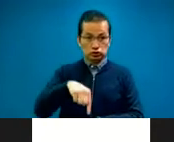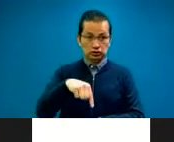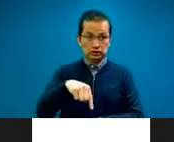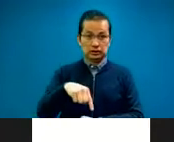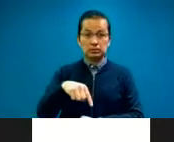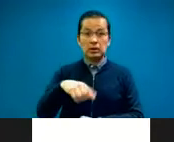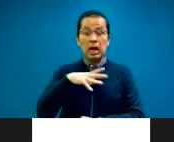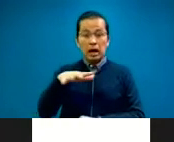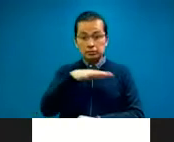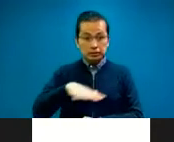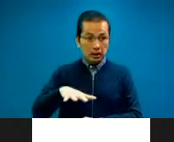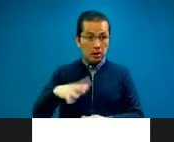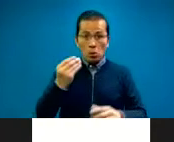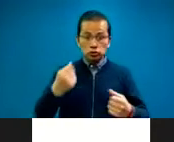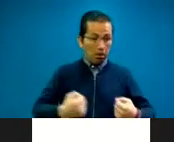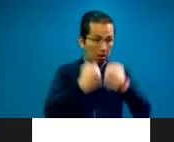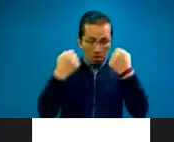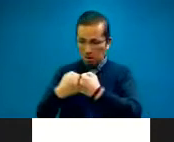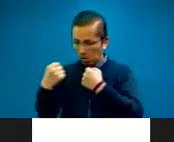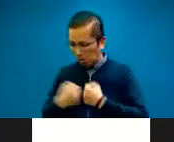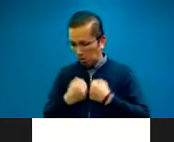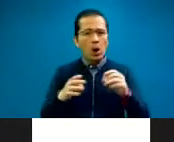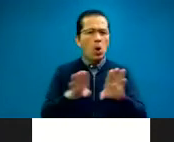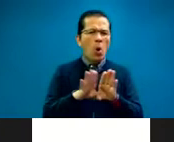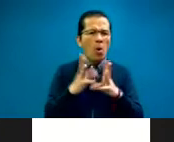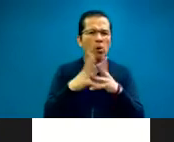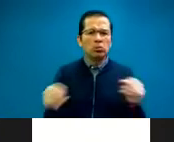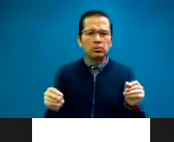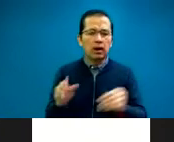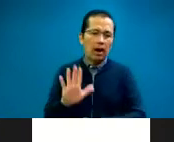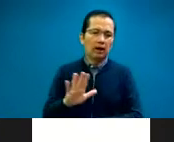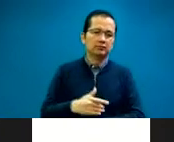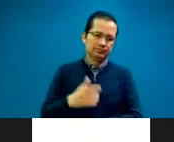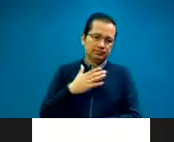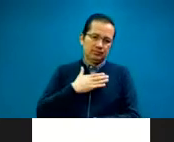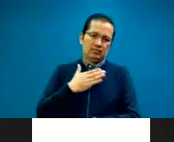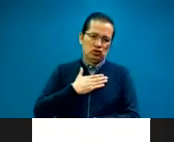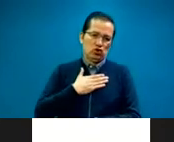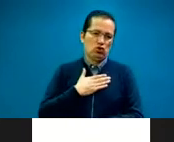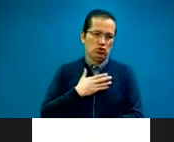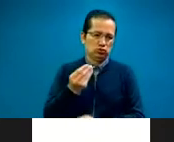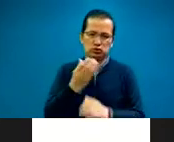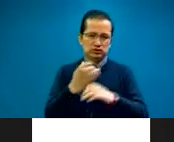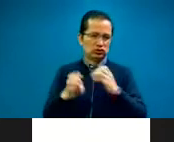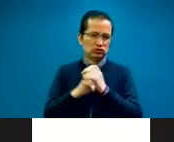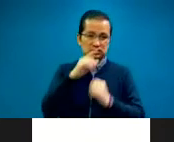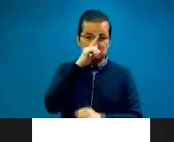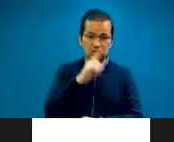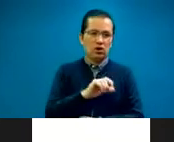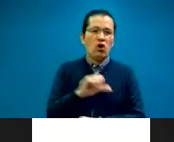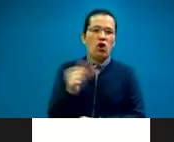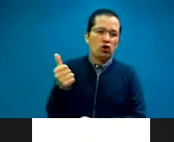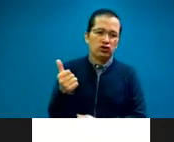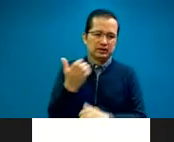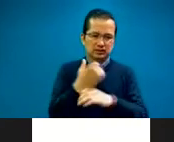personalmente me dedico a muchas otras cosas. Y tal vez se den cuenta que hay mi nombre, ya que la computadora la utilizo bastante